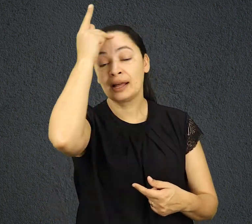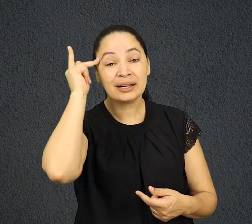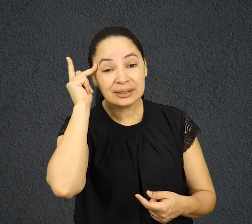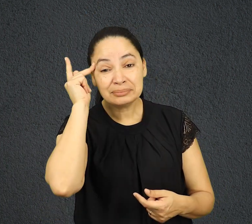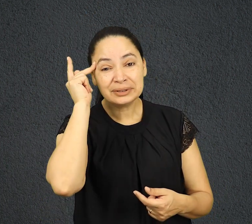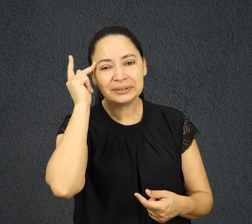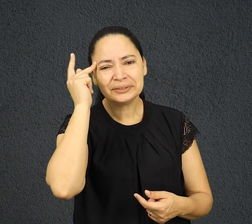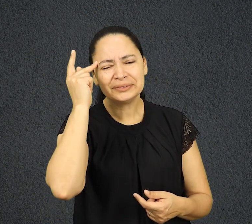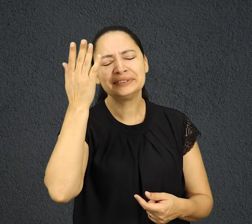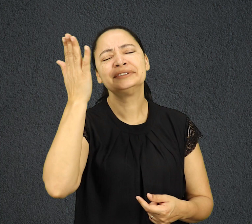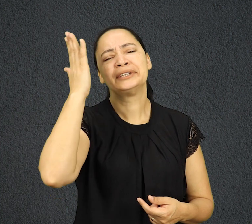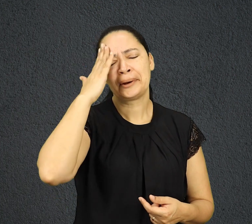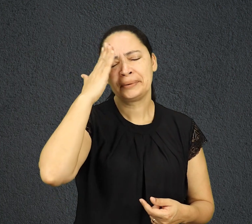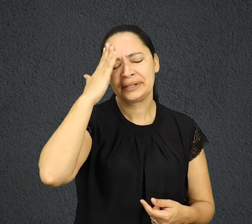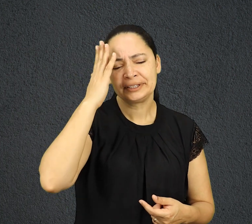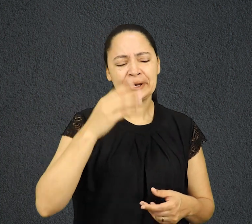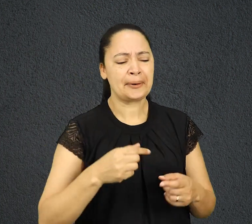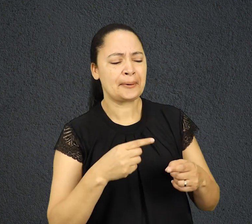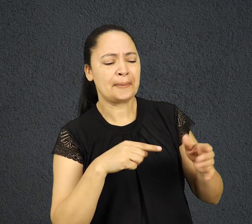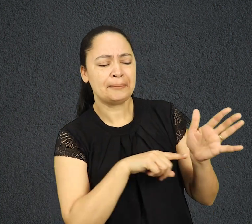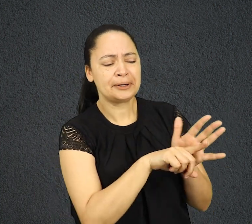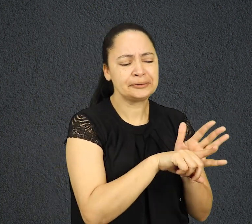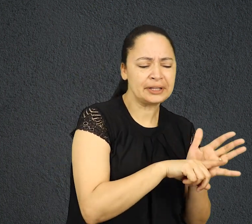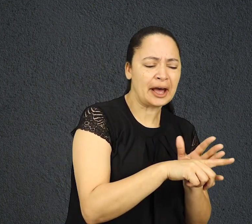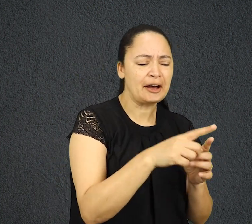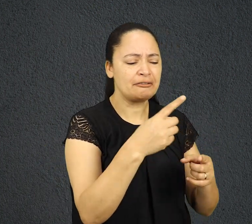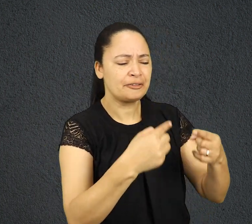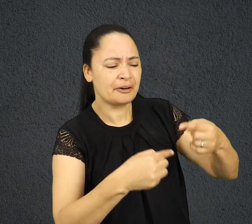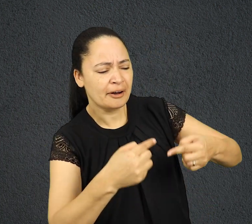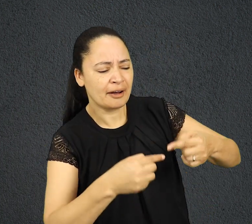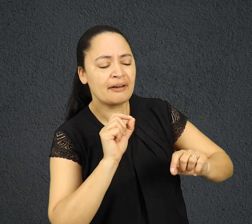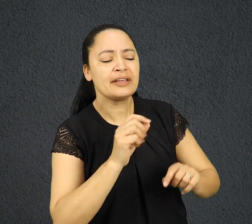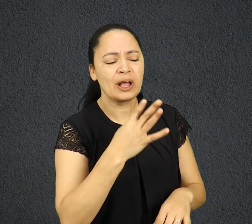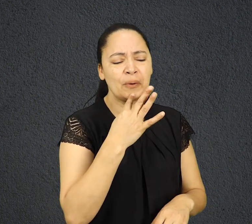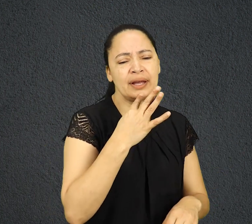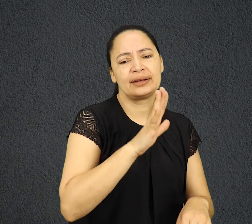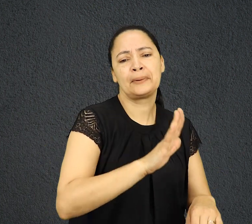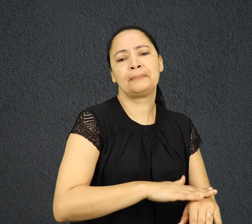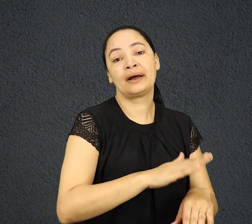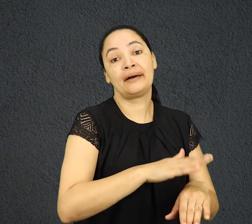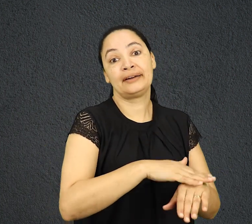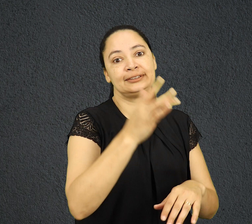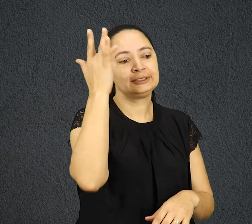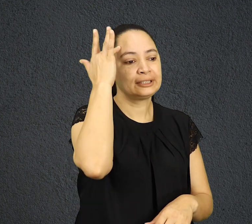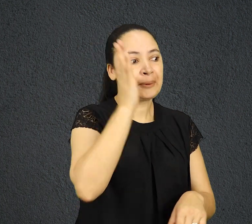constantemente disputavam entre si para ver quem conhecia mais da lei mosaica ou quem era o maior.